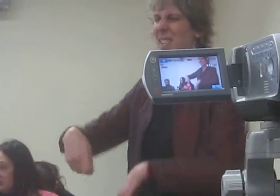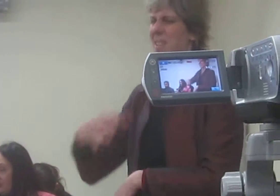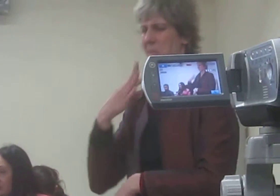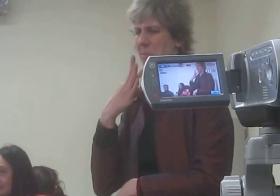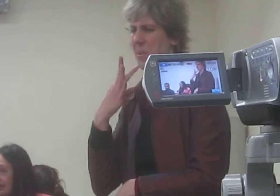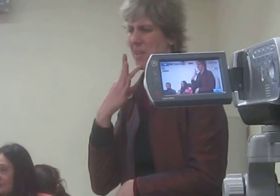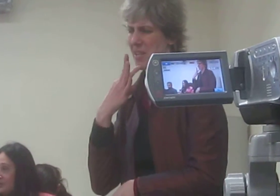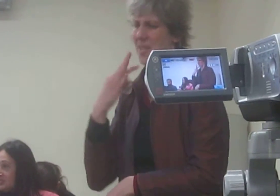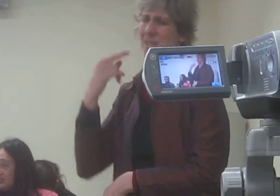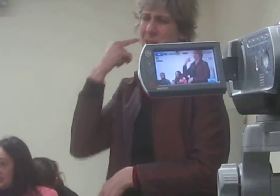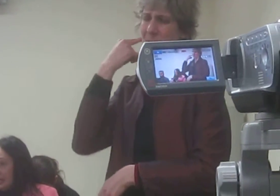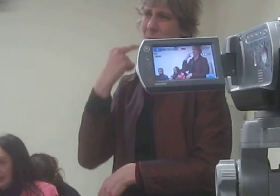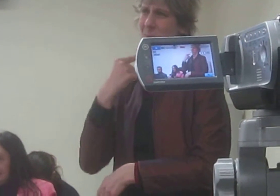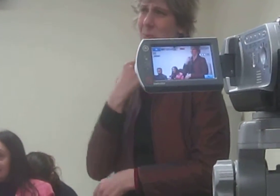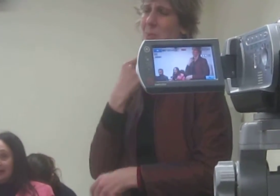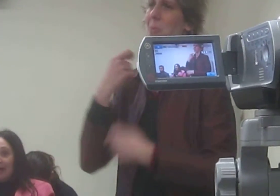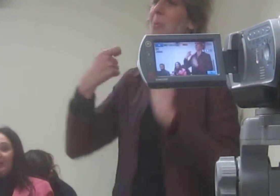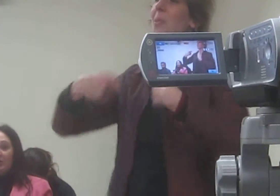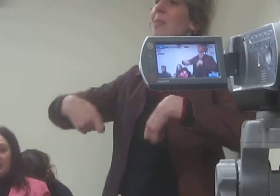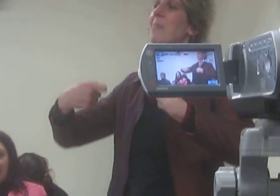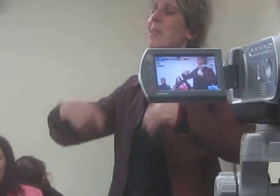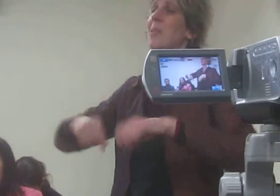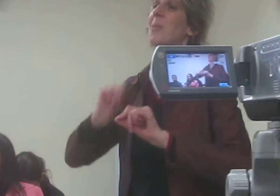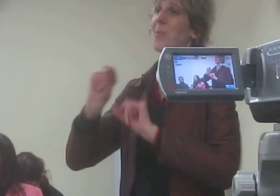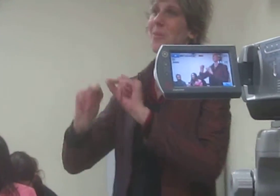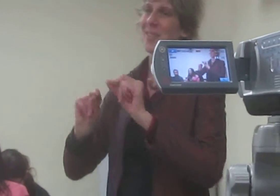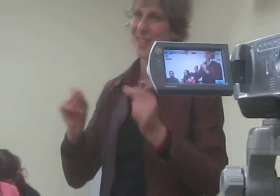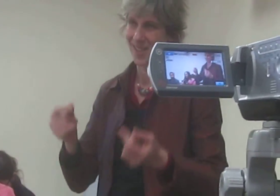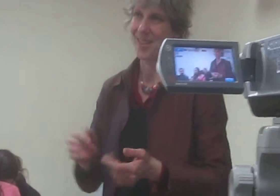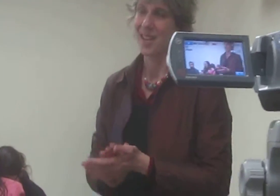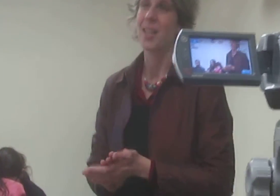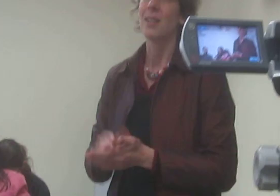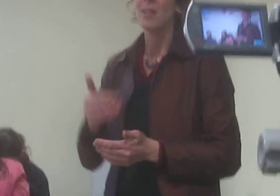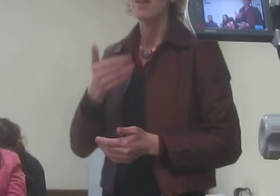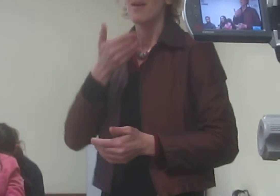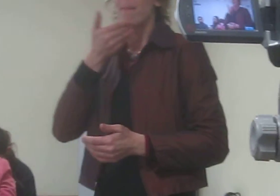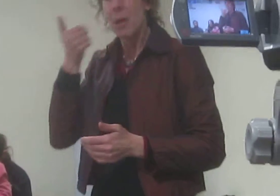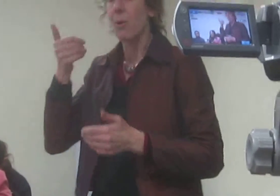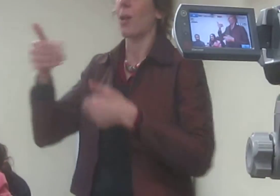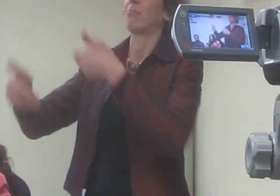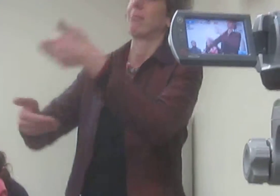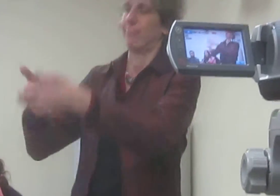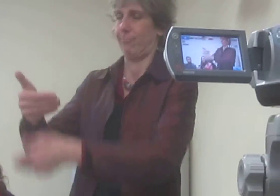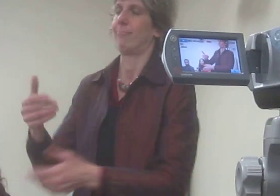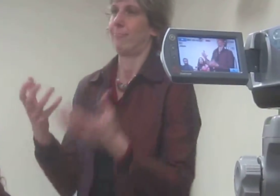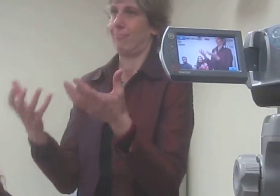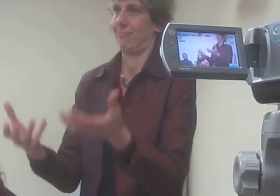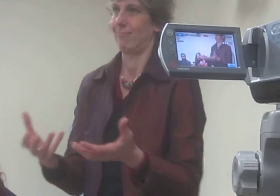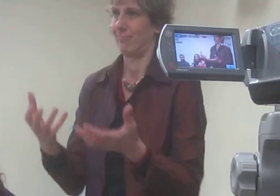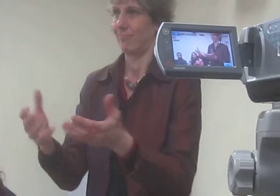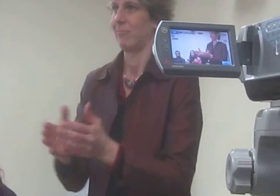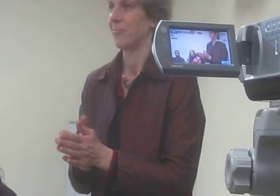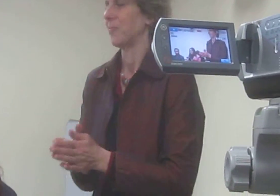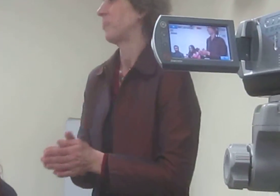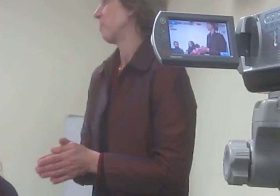dificuldades para a gente tentar melhorar, né? E tentar viabilizar todas essas